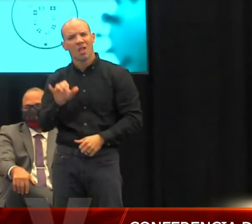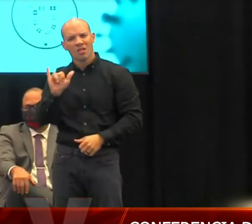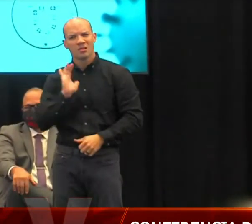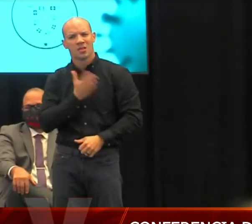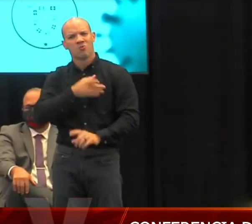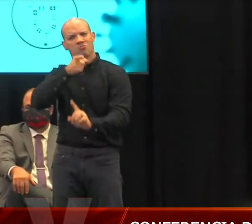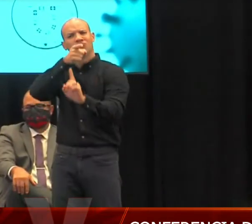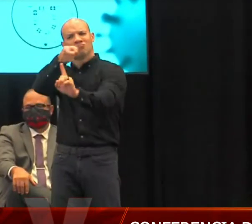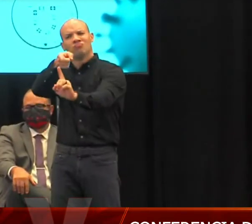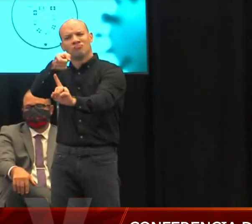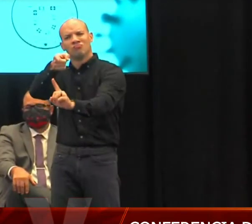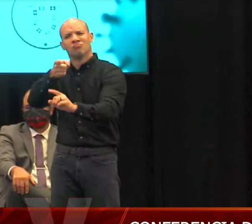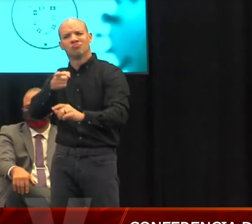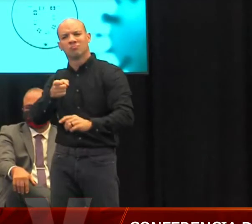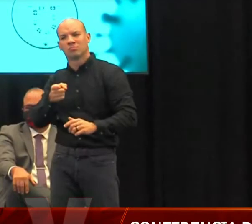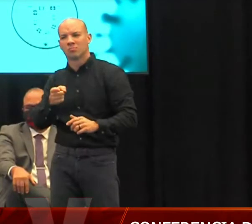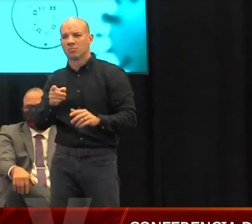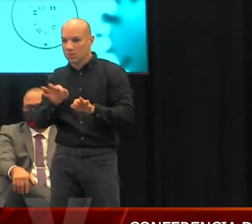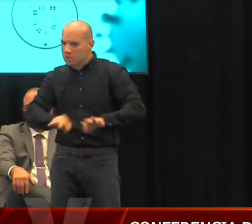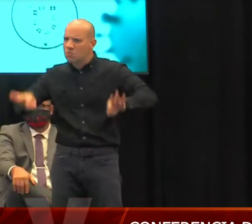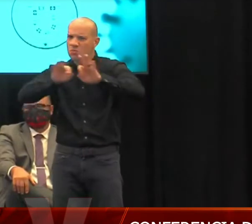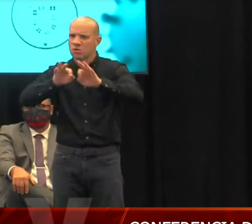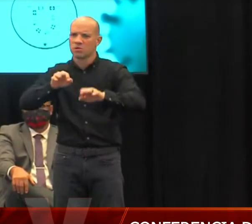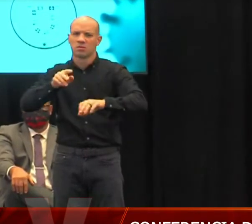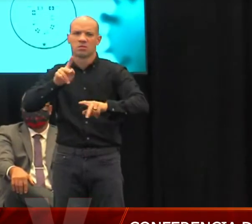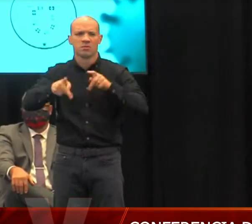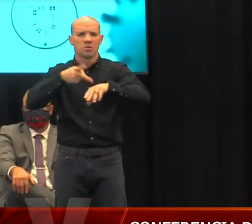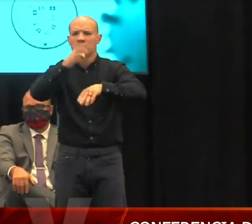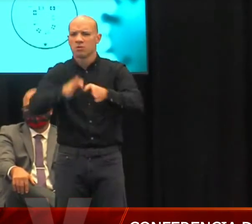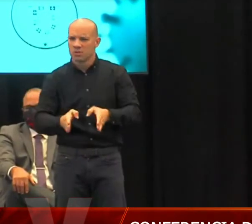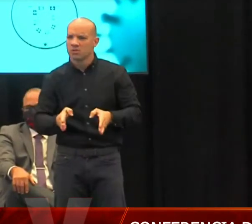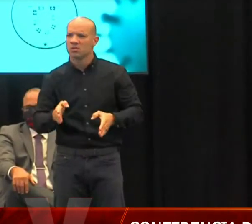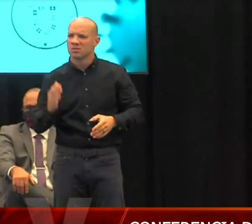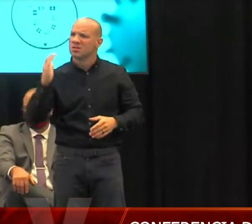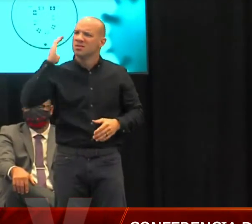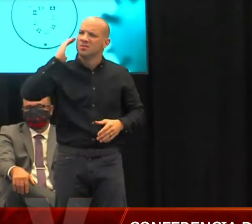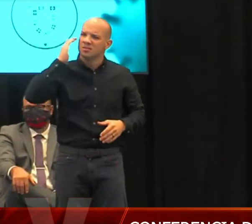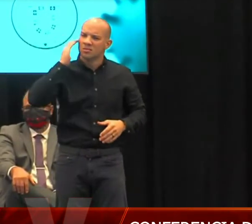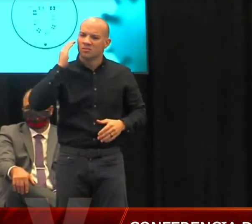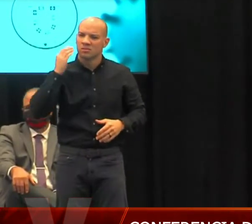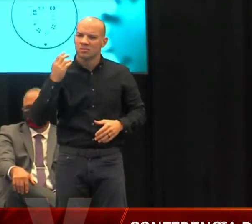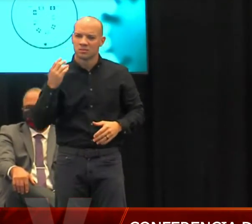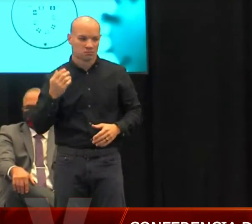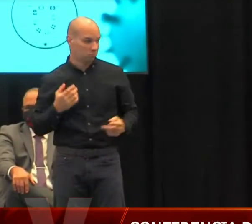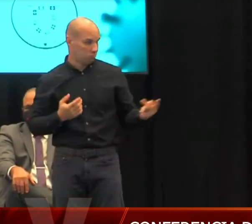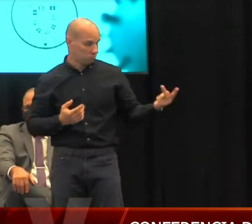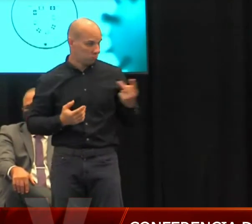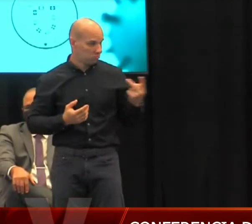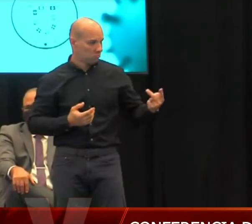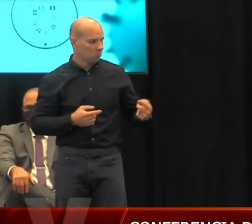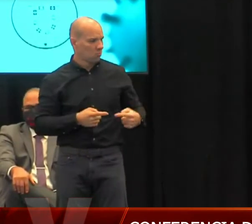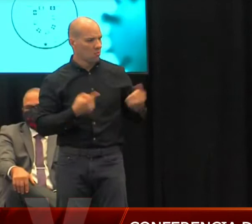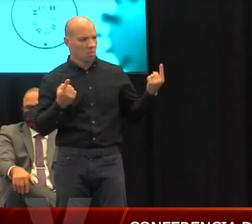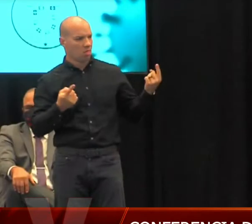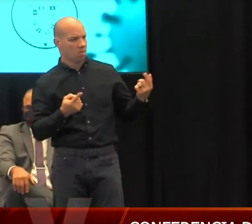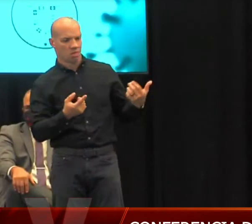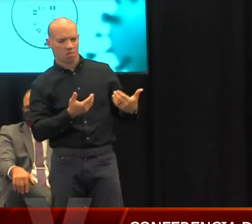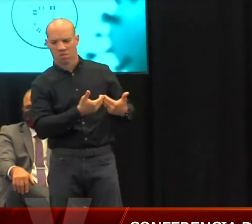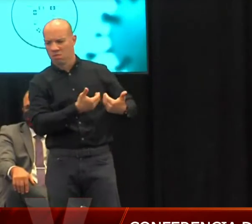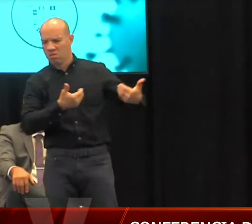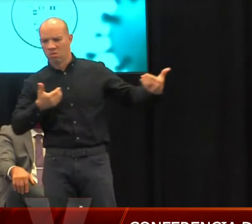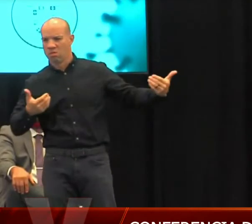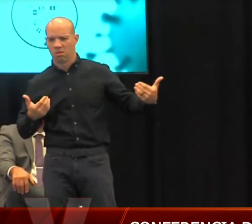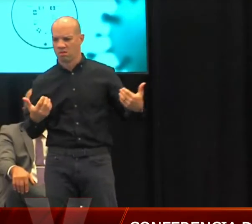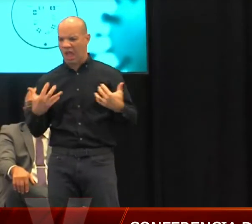importante que todo el pueblo de Puerto Rico entienda que nunca hubo una discrepancia entre nuestros principios de